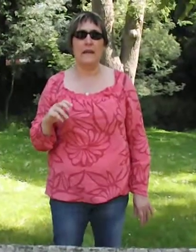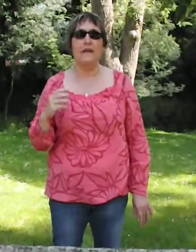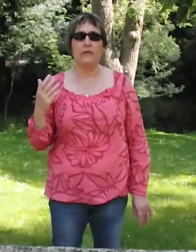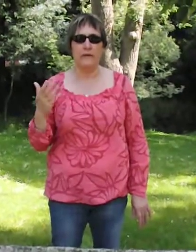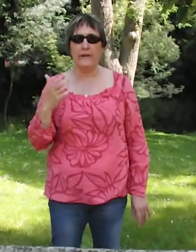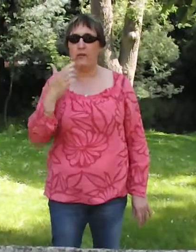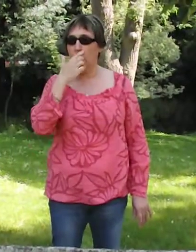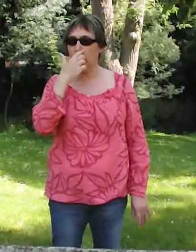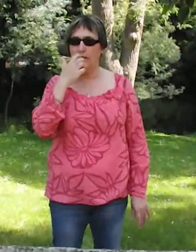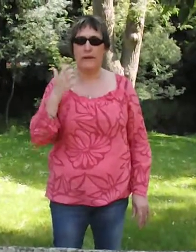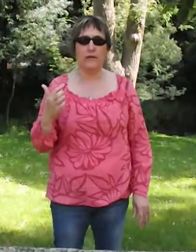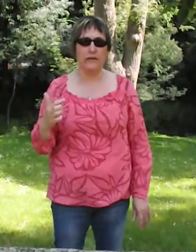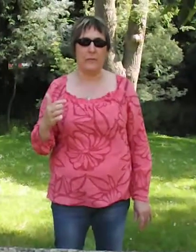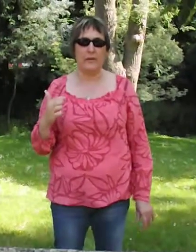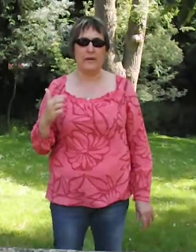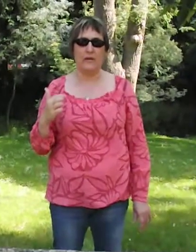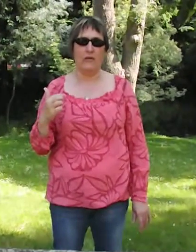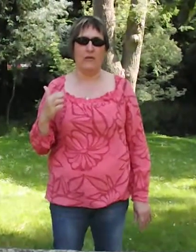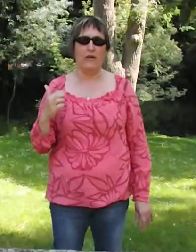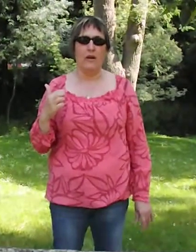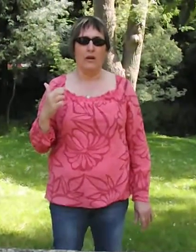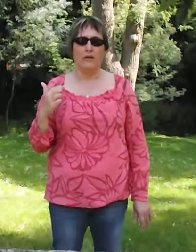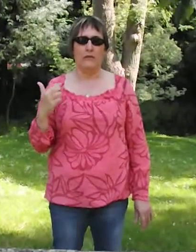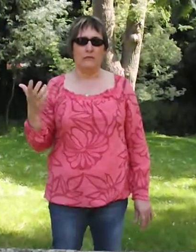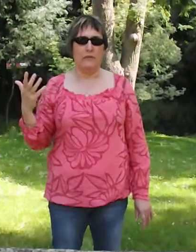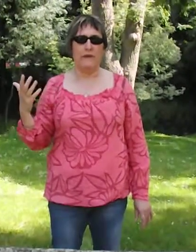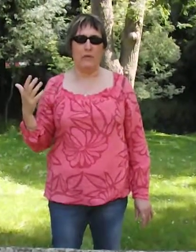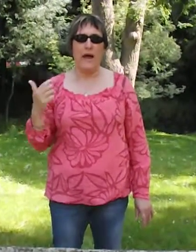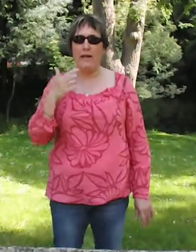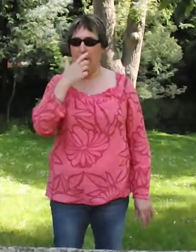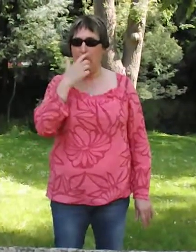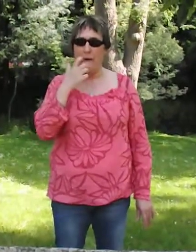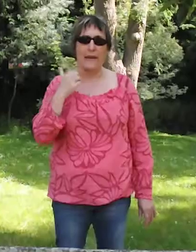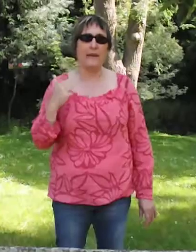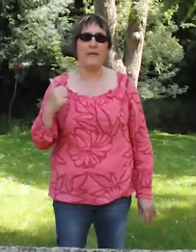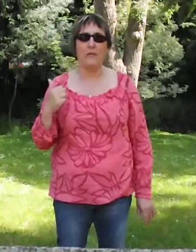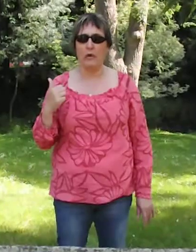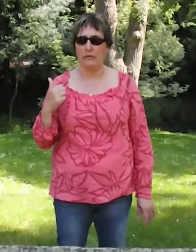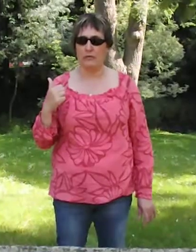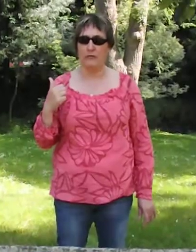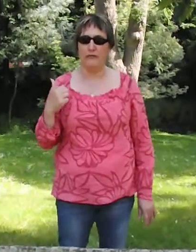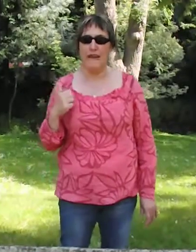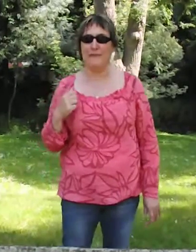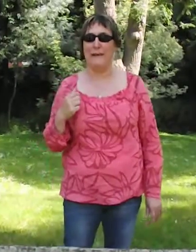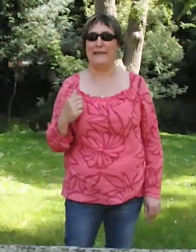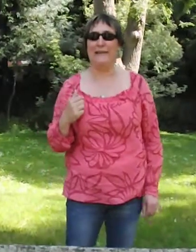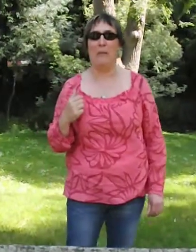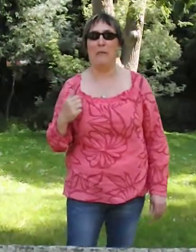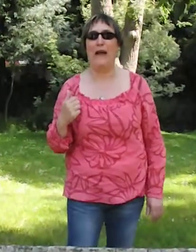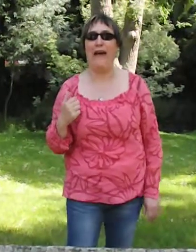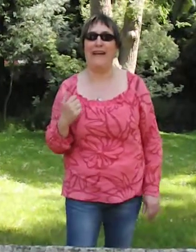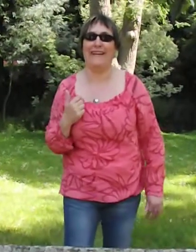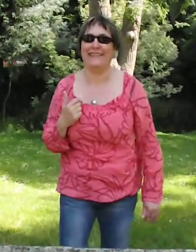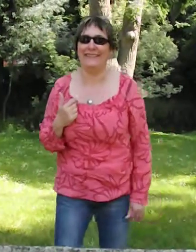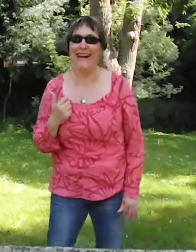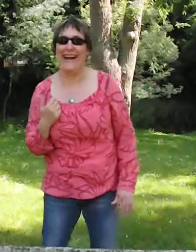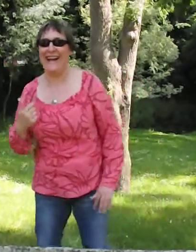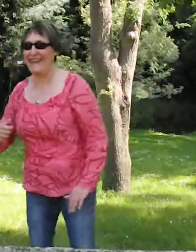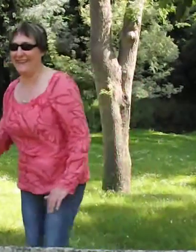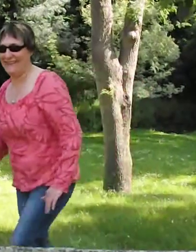vous voulez d'autres signes sur cette petite histoire, écrivez-moi. Je vous laisse Bastion Fleur. Bye !